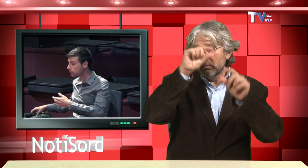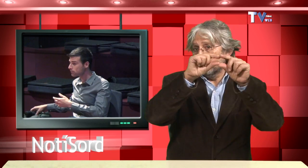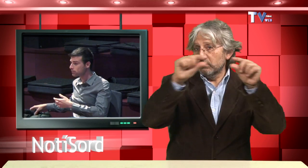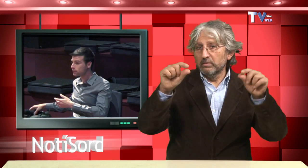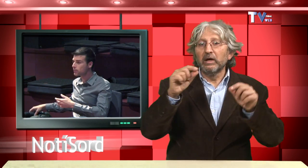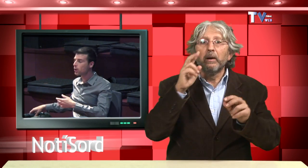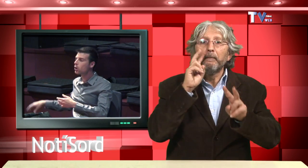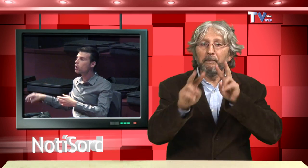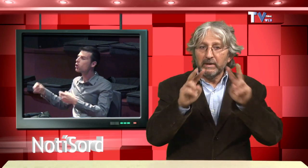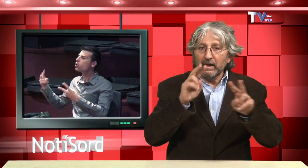comunitat sorda oralista.